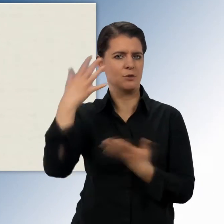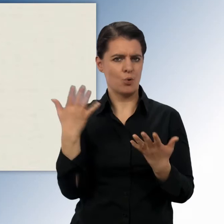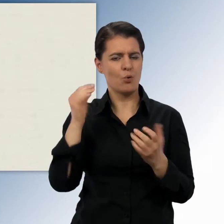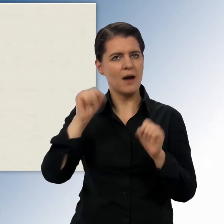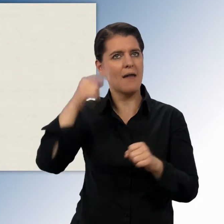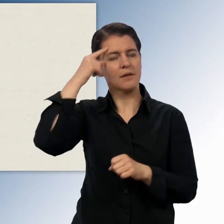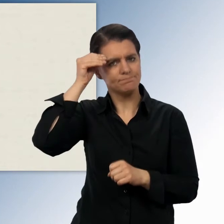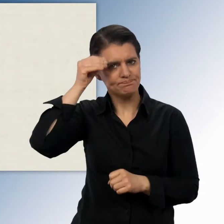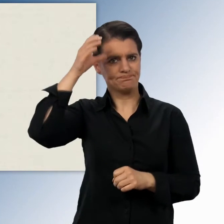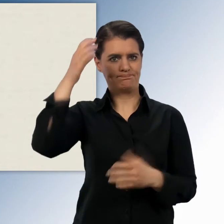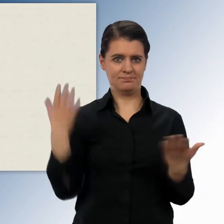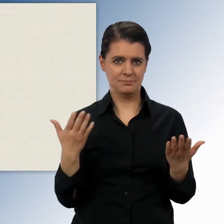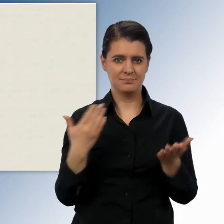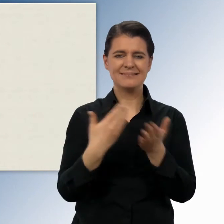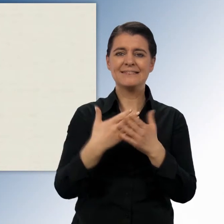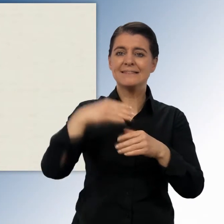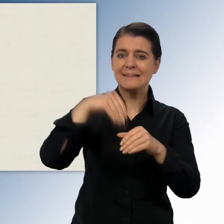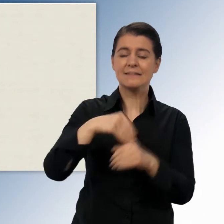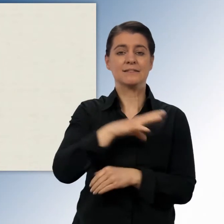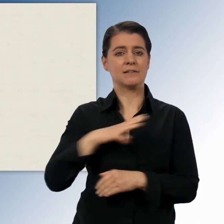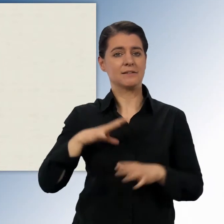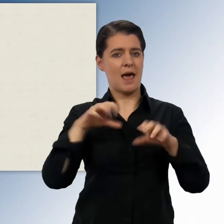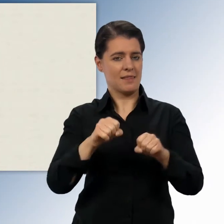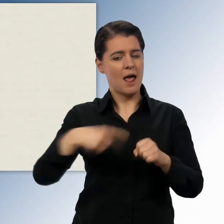damit jeder in Sachsen-Anhalt eine gute Ausbildung bekommt.